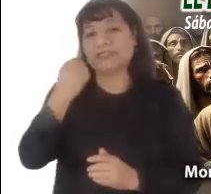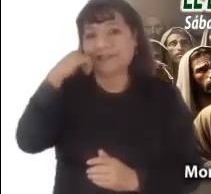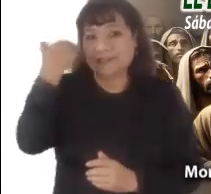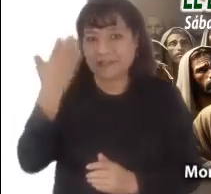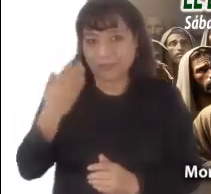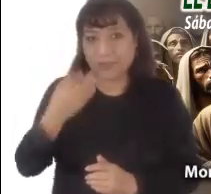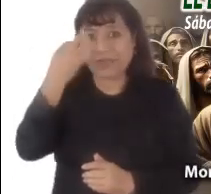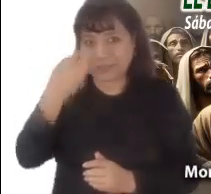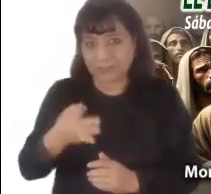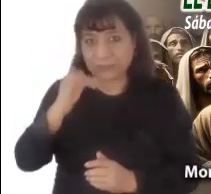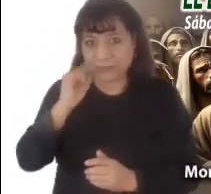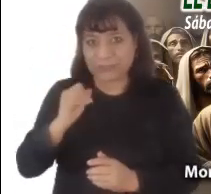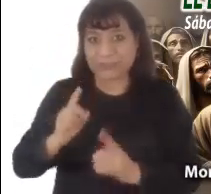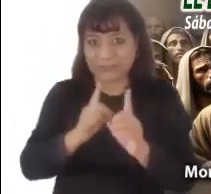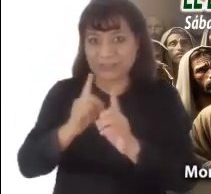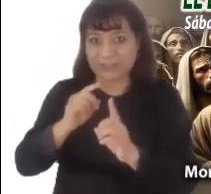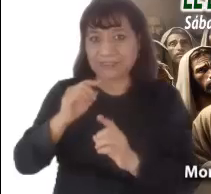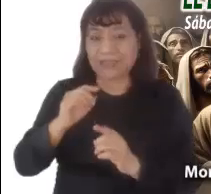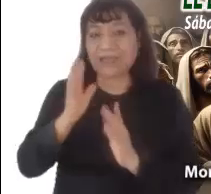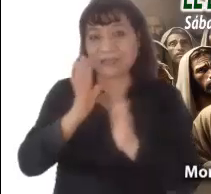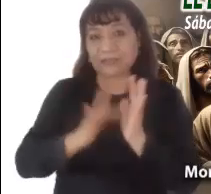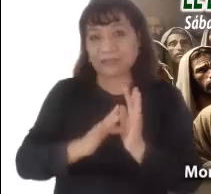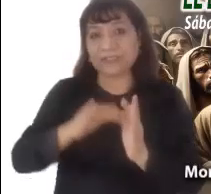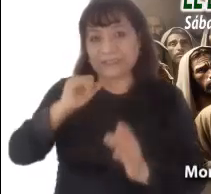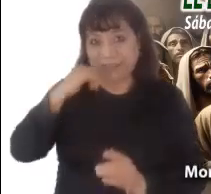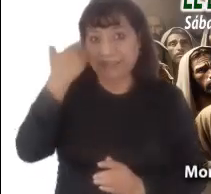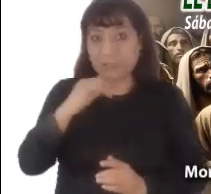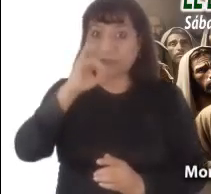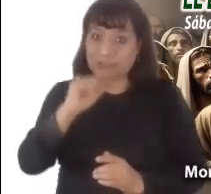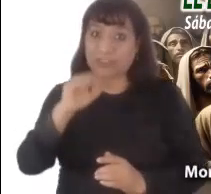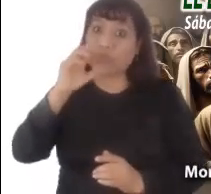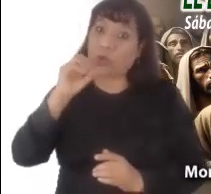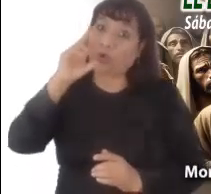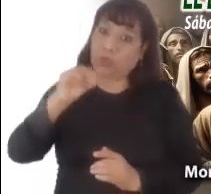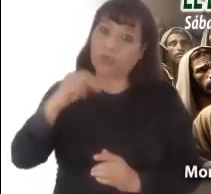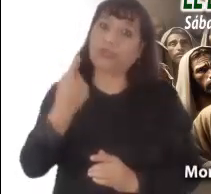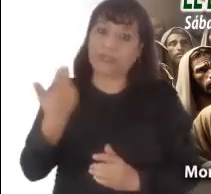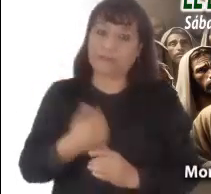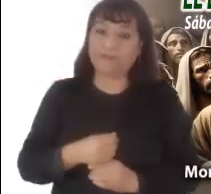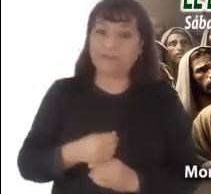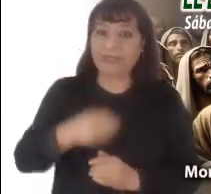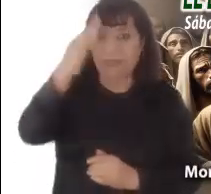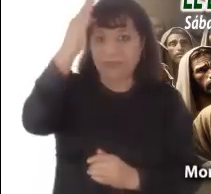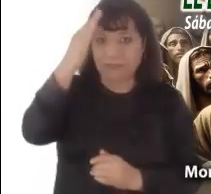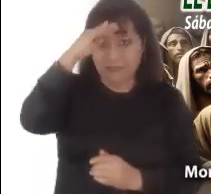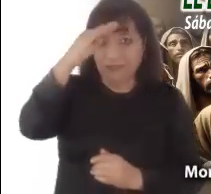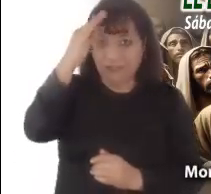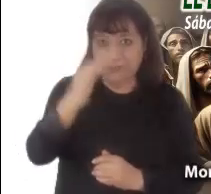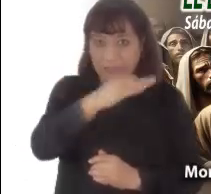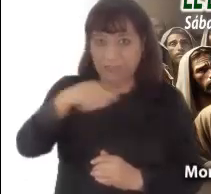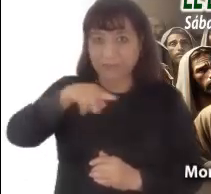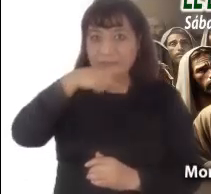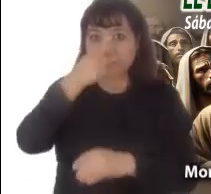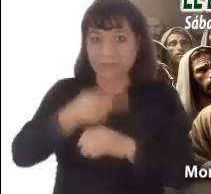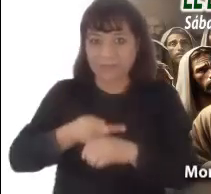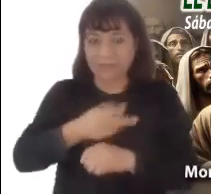en el seguimiento de Jesús? ¿De verdad lo quieres seguir? El Señor te bendiga en nombre del